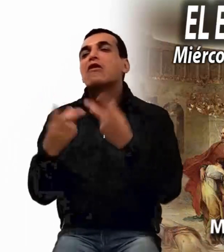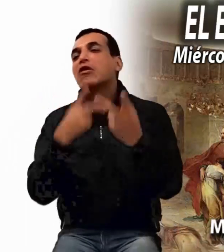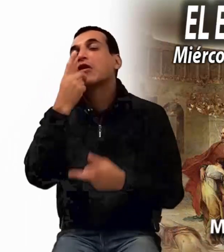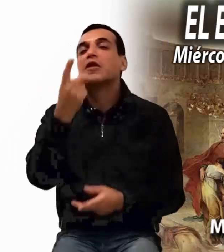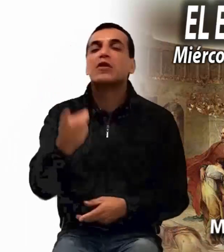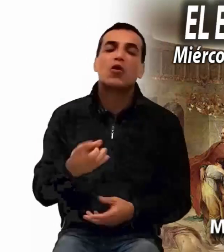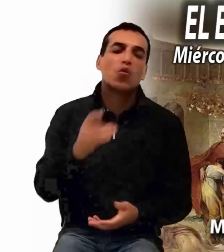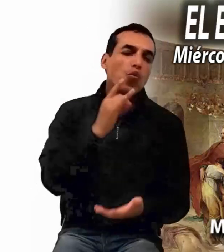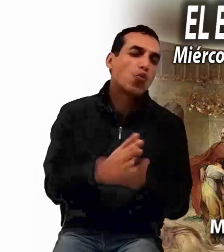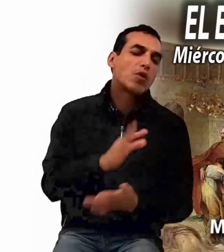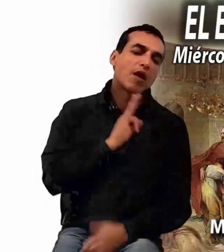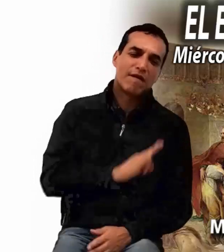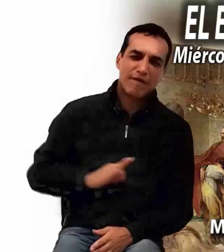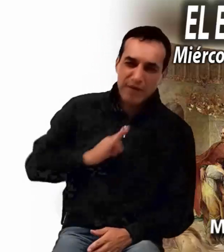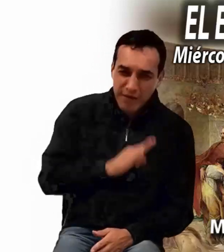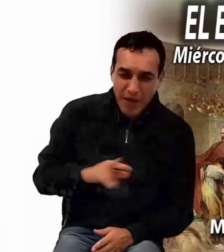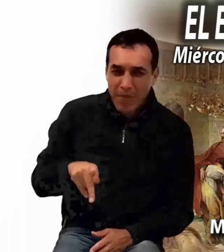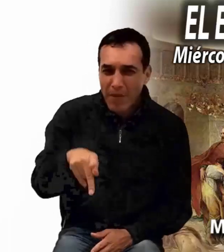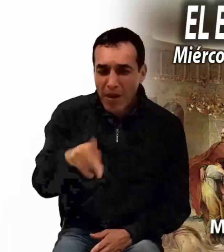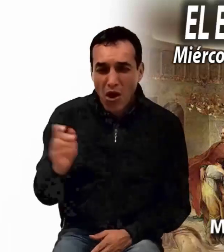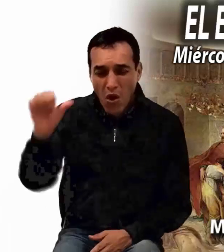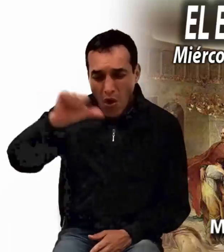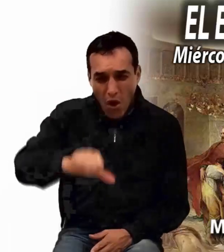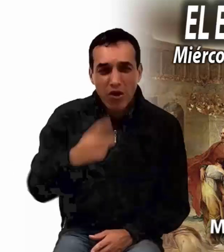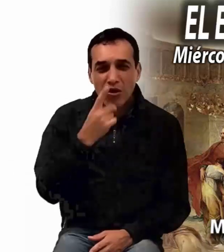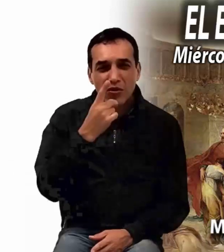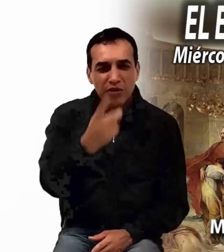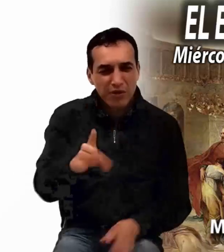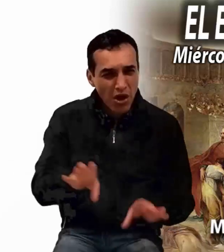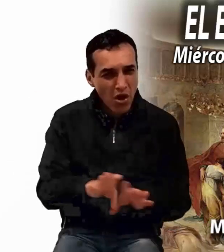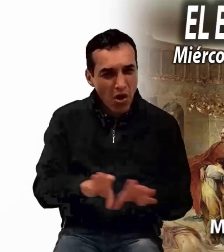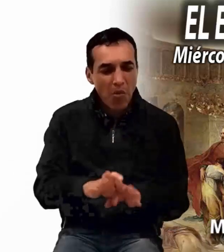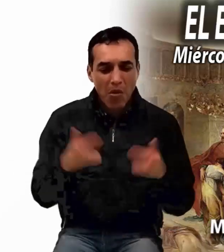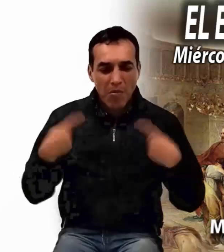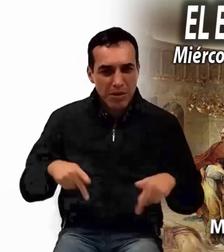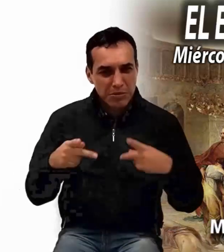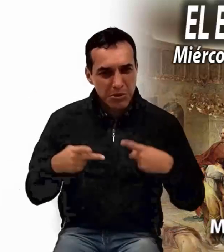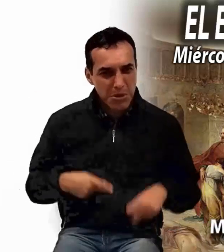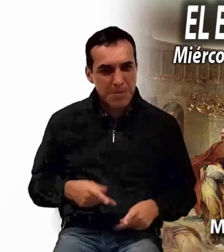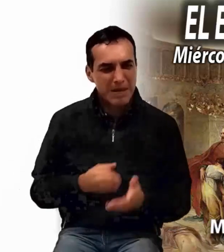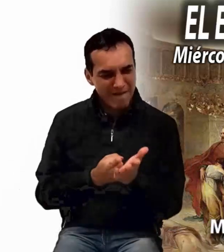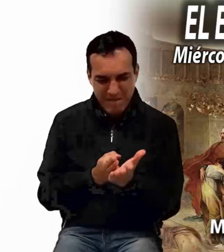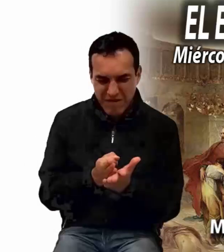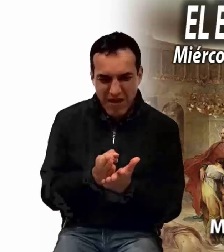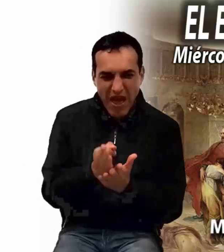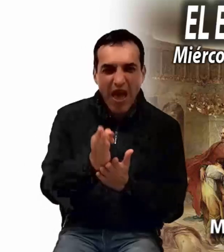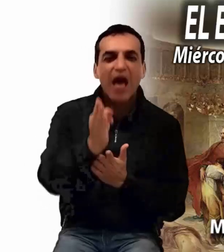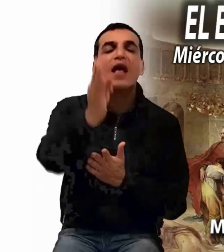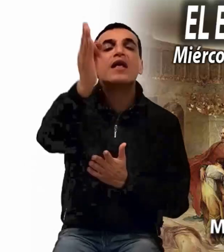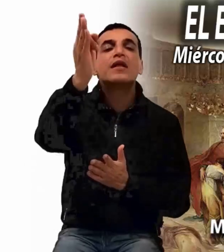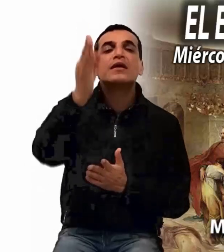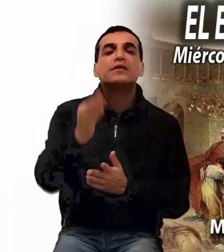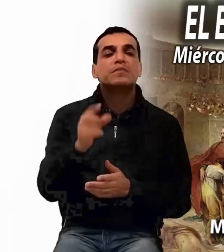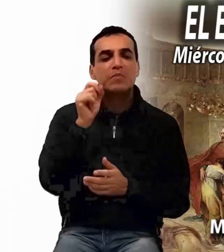nos muestra cómo, si se vive radicalmente el seguimiento de Jesús, tendremos consecuencias frente